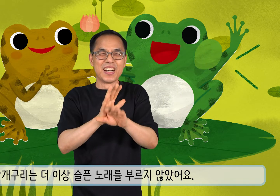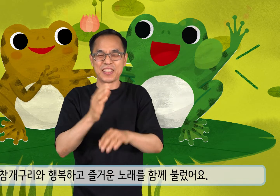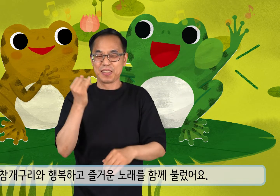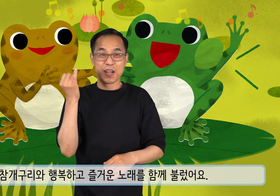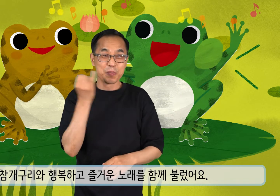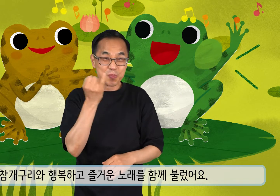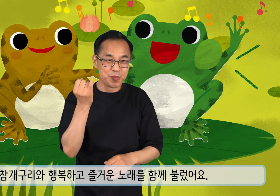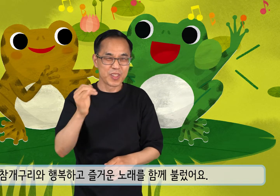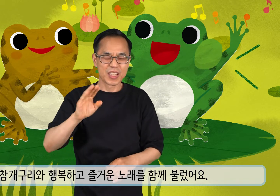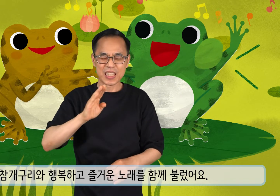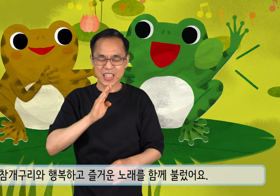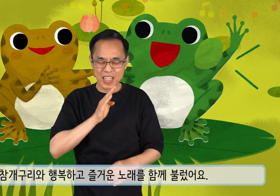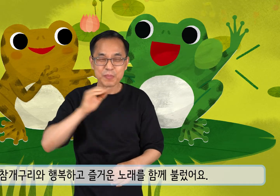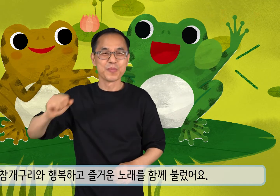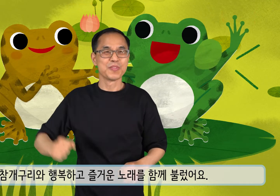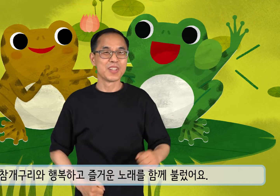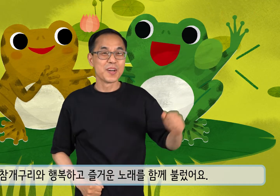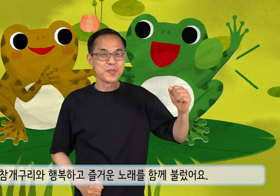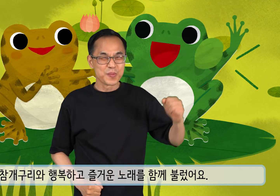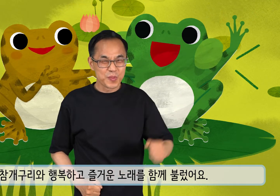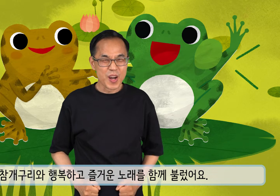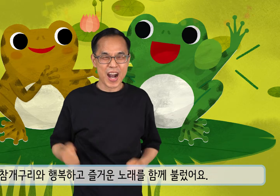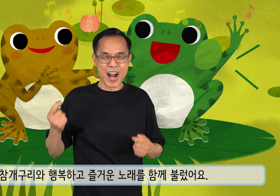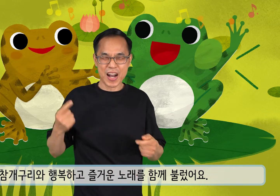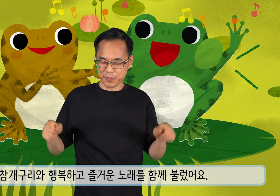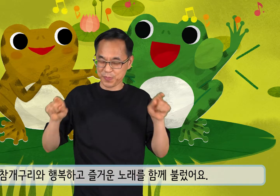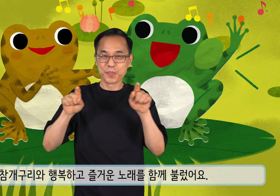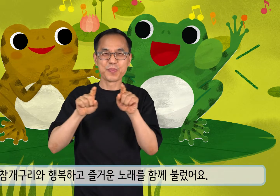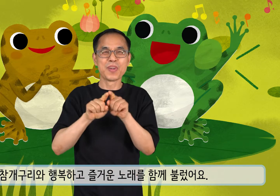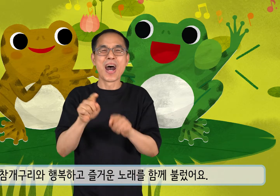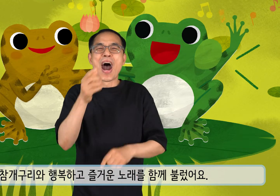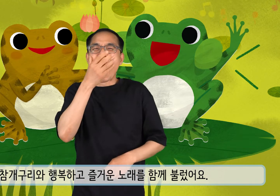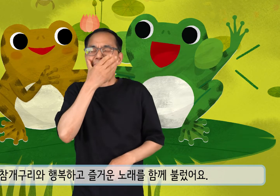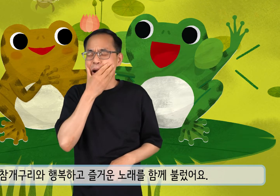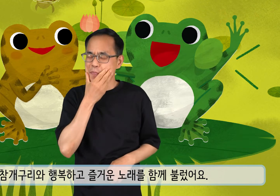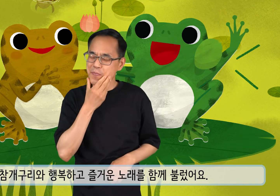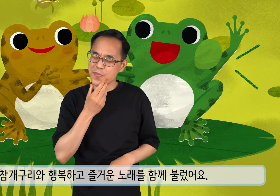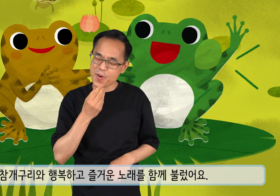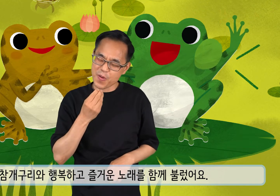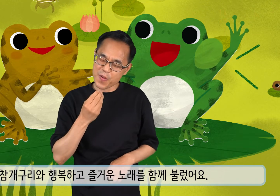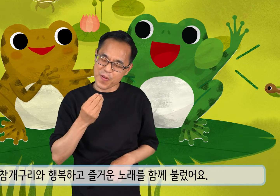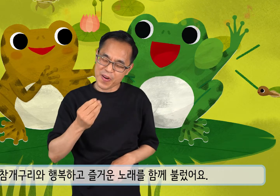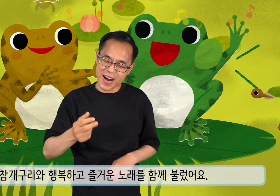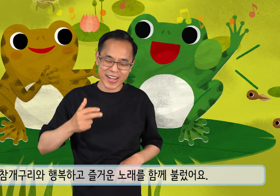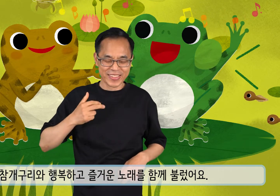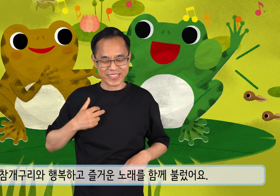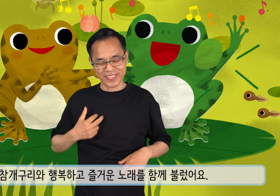암컷 참개구리와 행복하고 즐거운 노래를 함께 불렀어요.